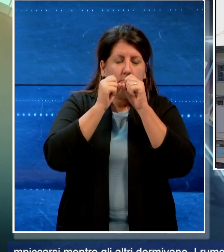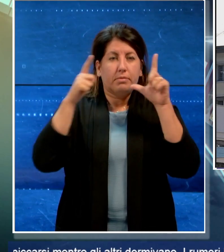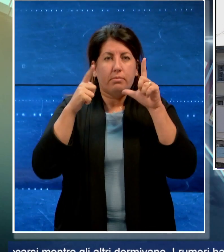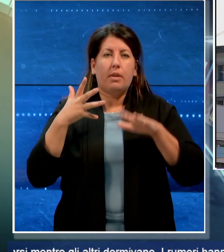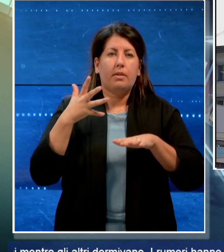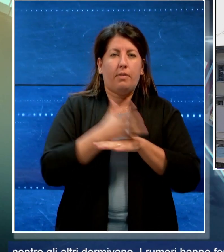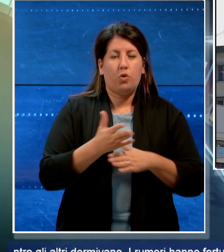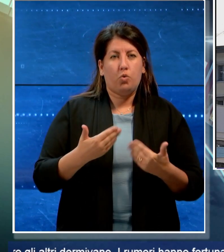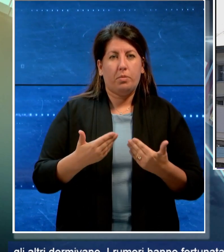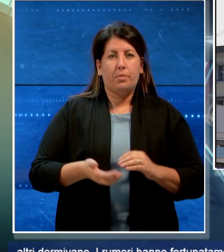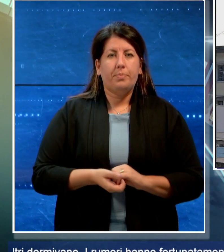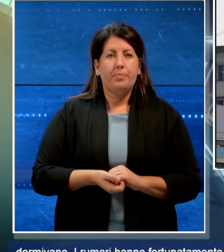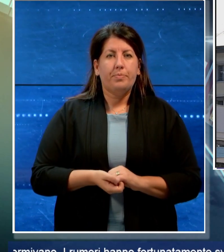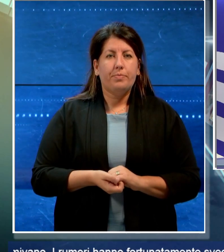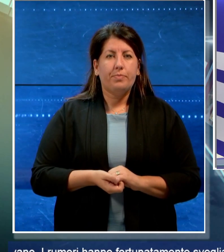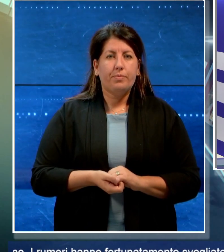intervenuto.